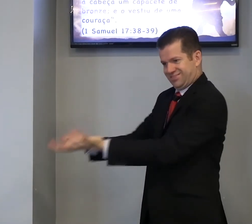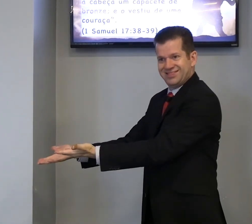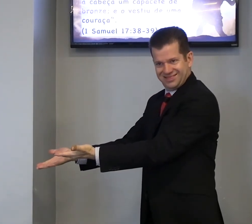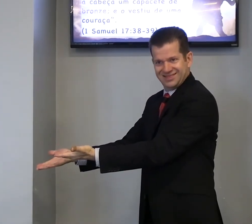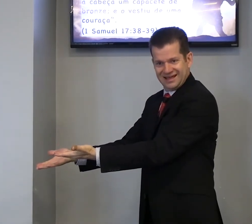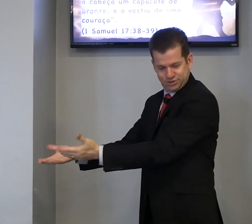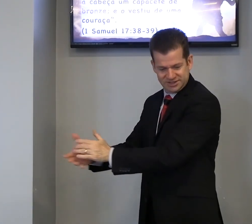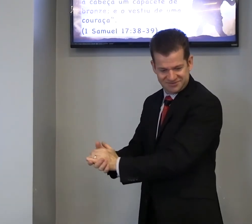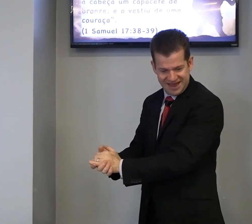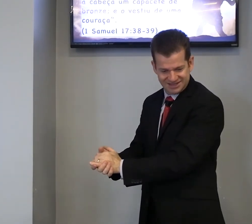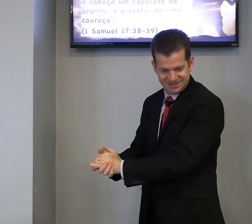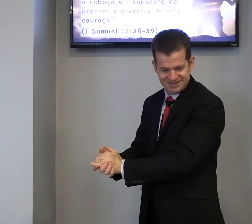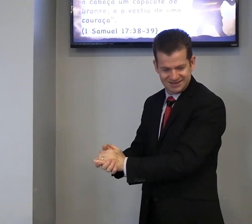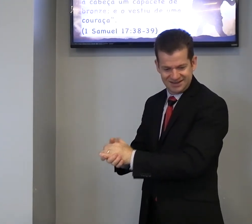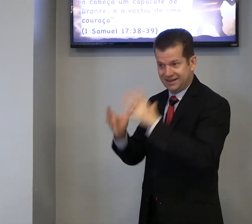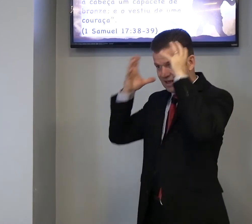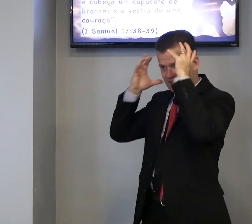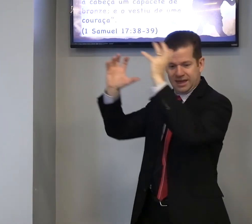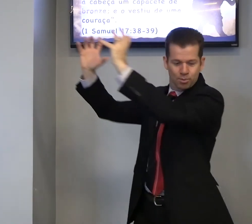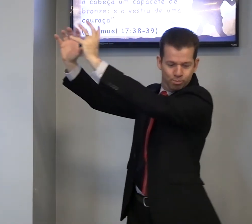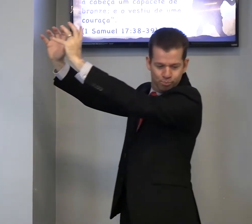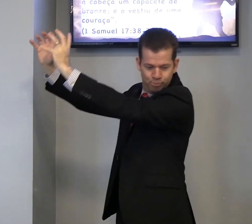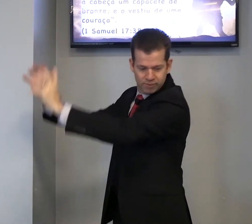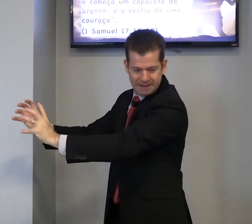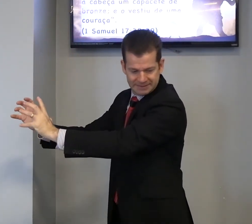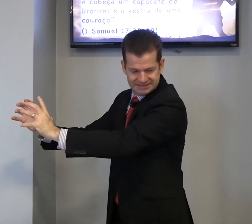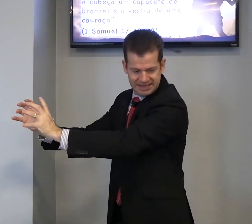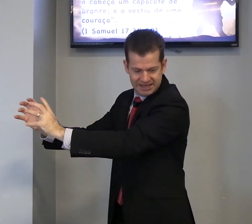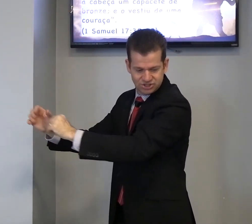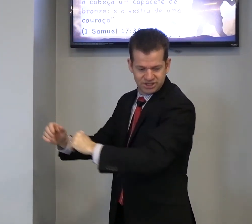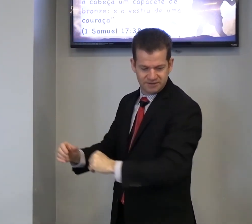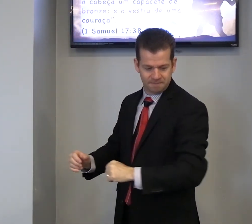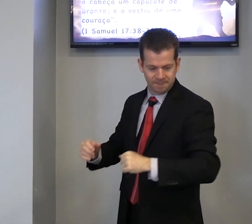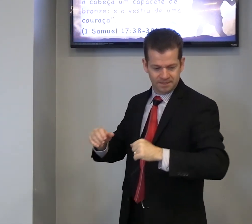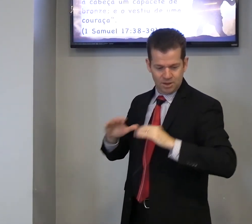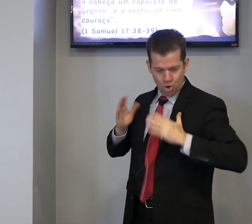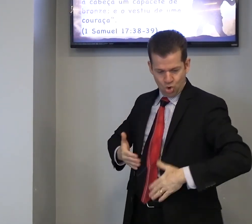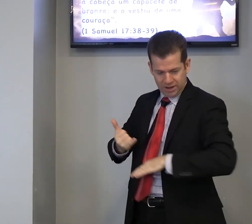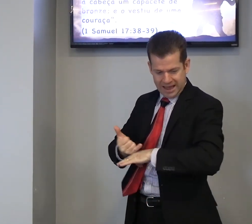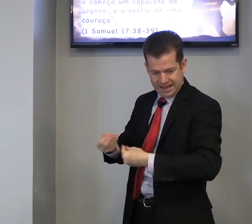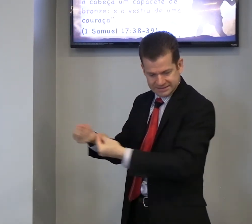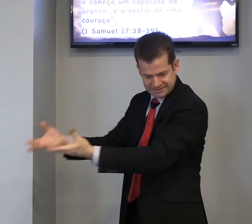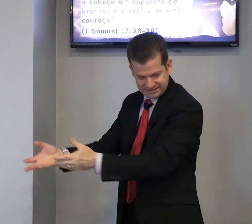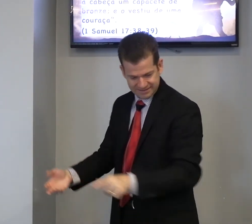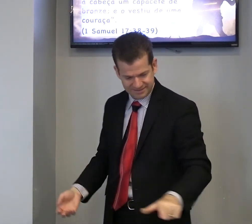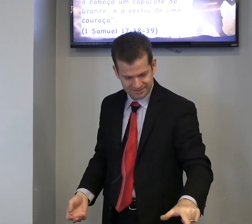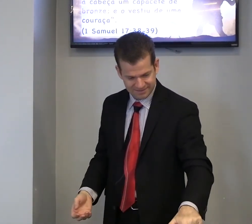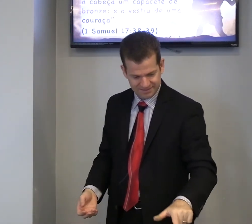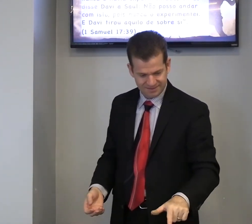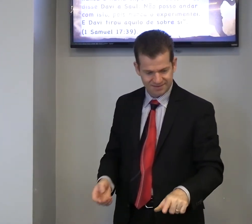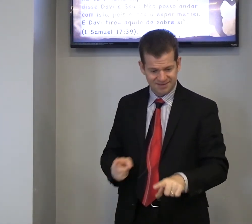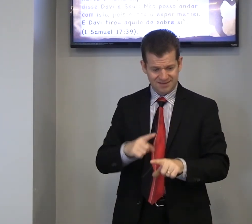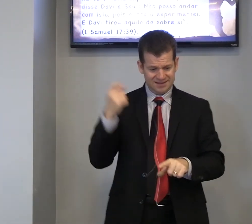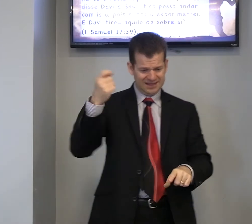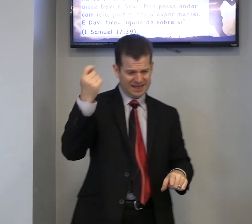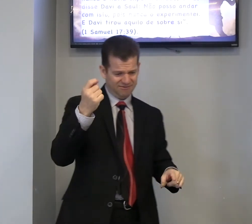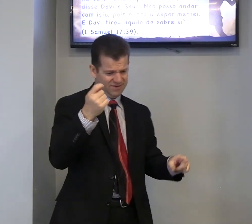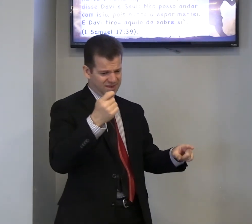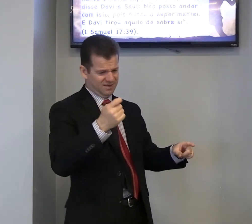as suas vestes, capacete, coraça, Davi,